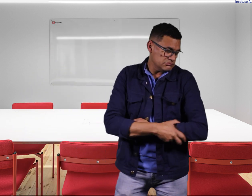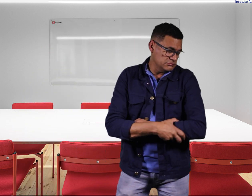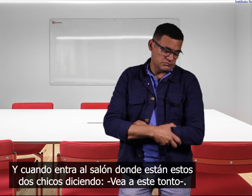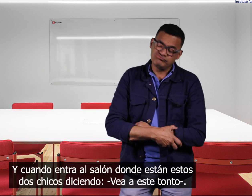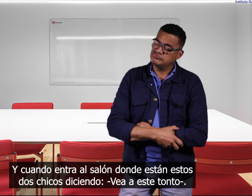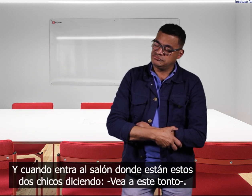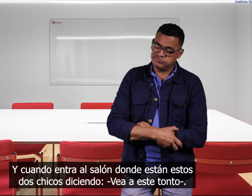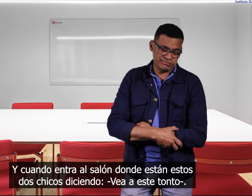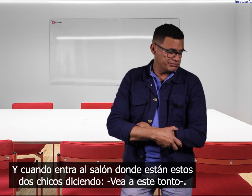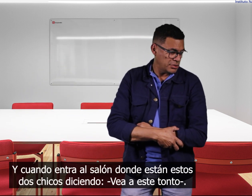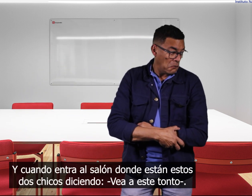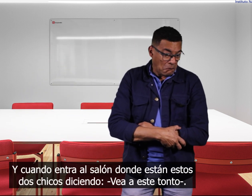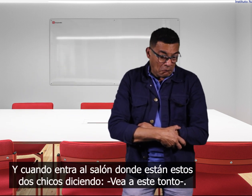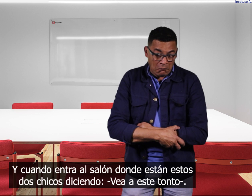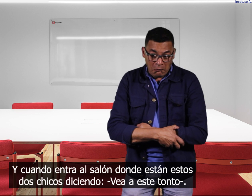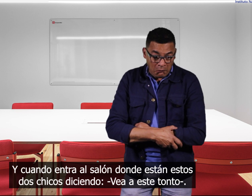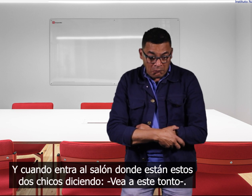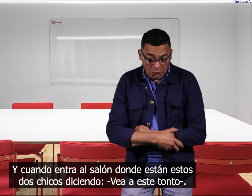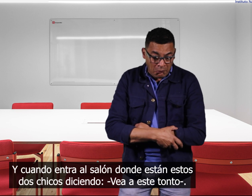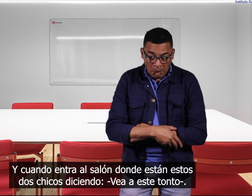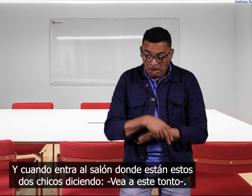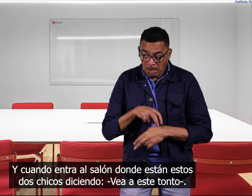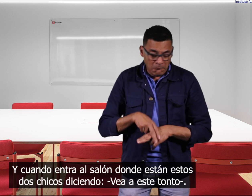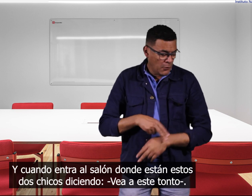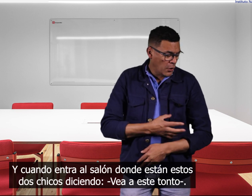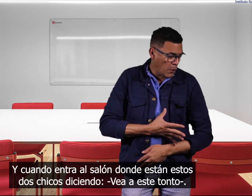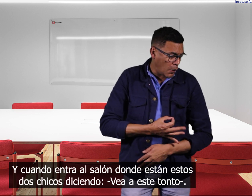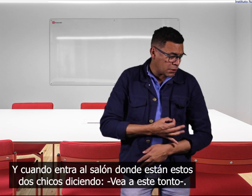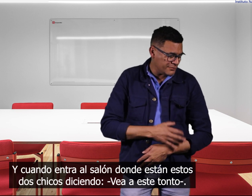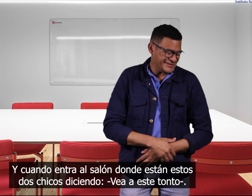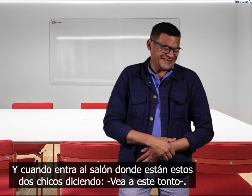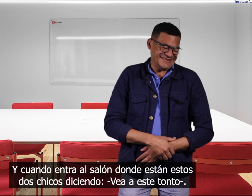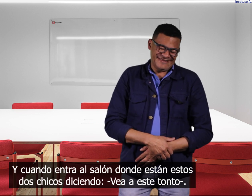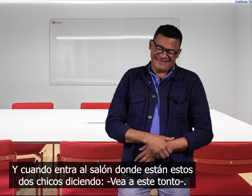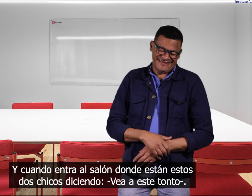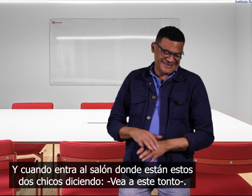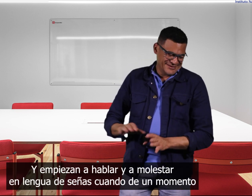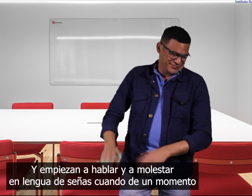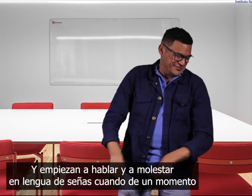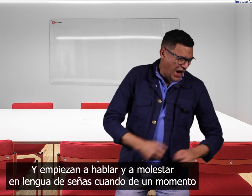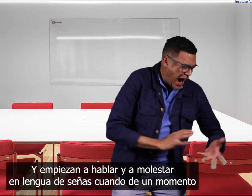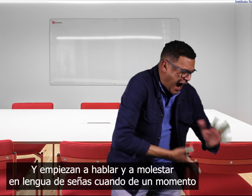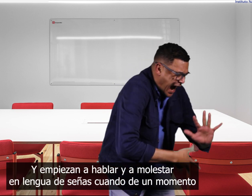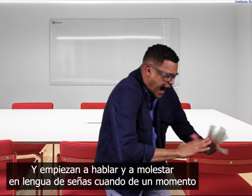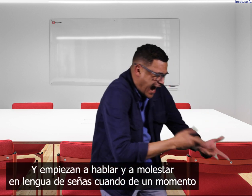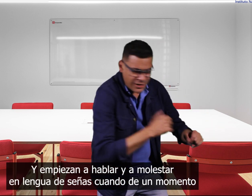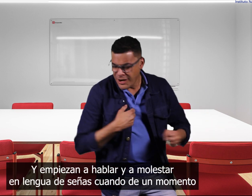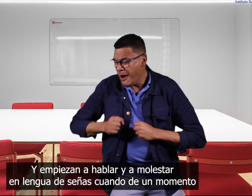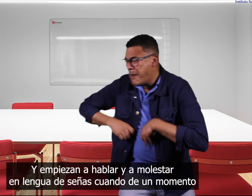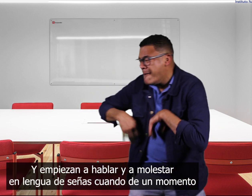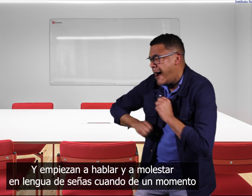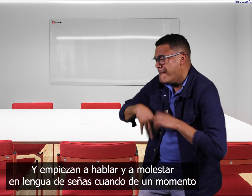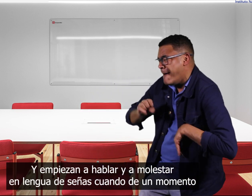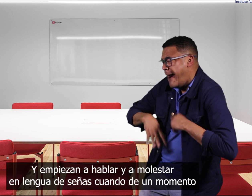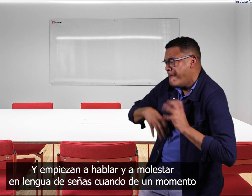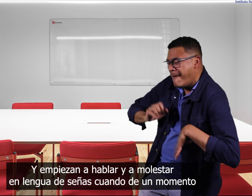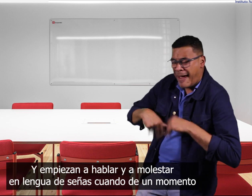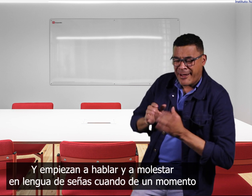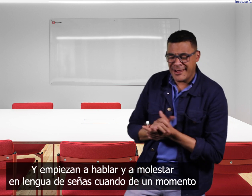y cuando entra al salón donde están estos dos chicos y empiezan a hablar y a molestar